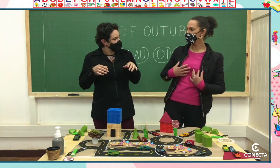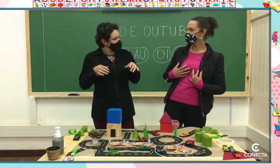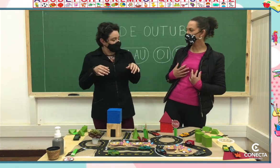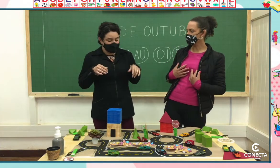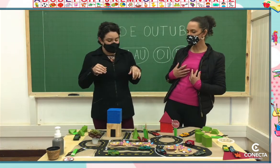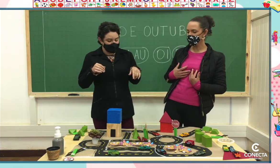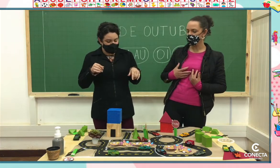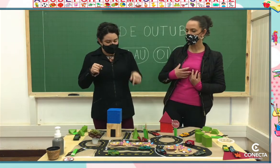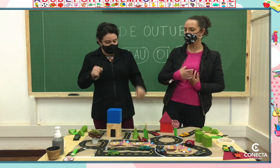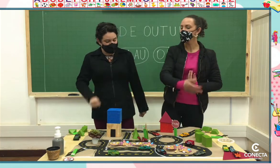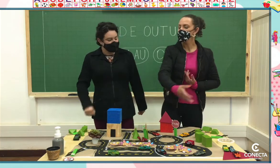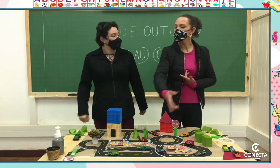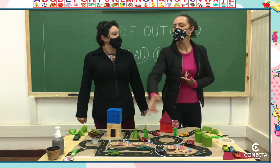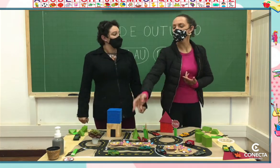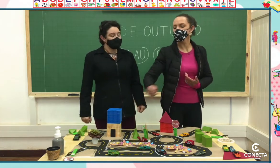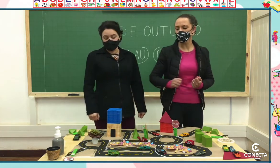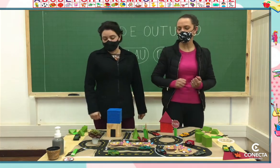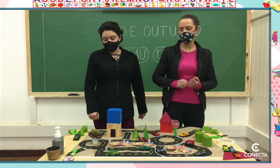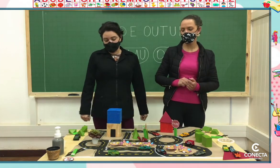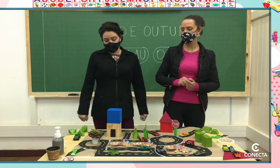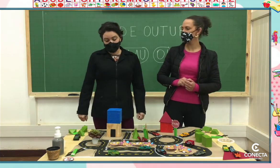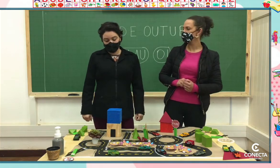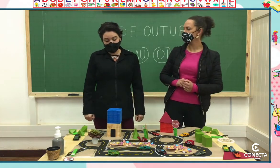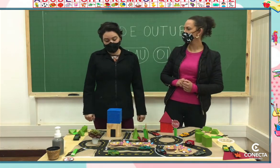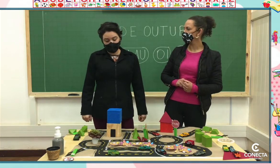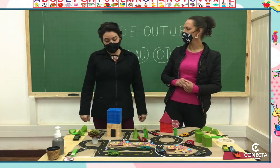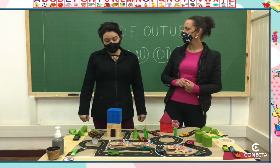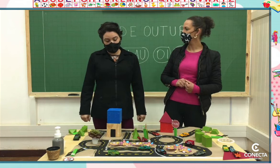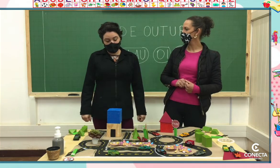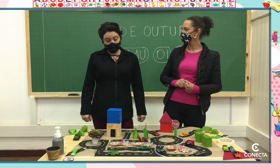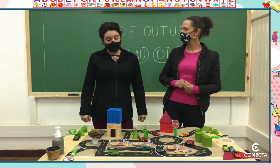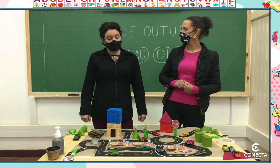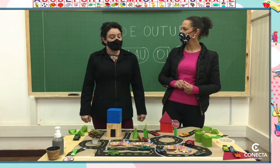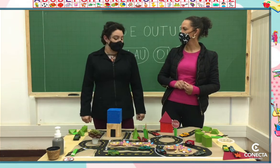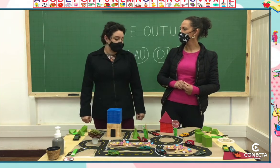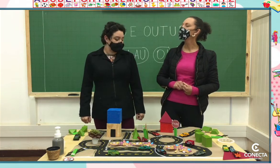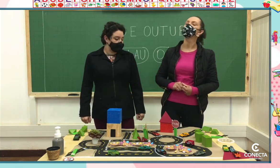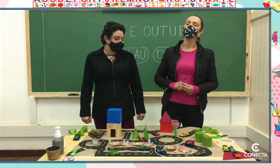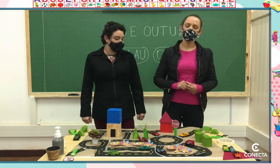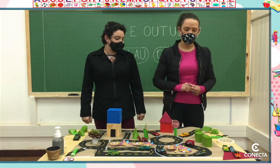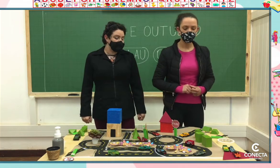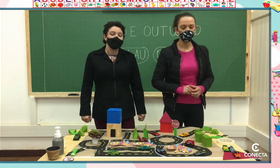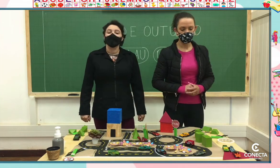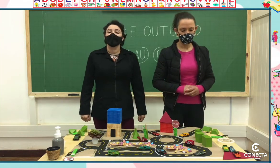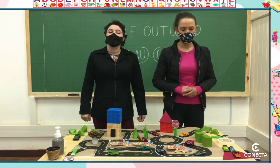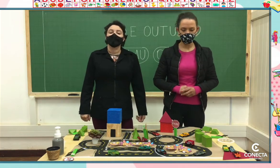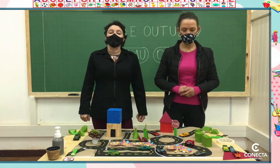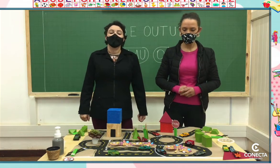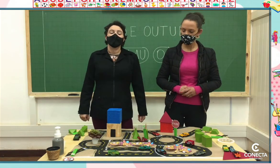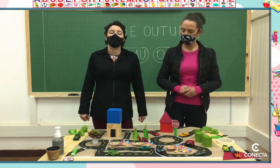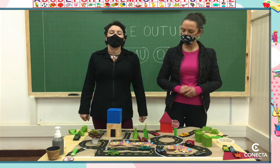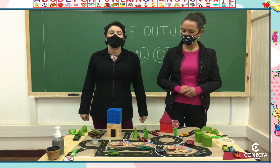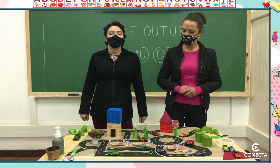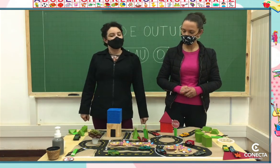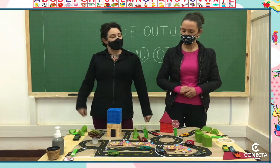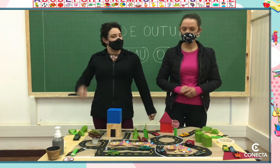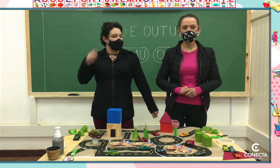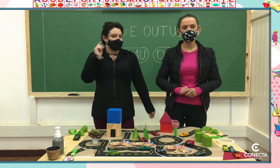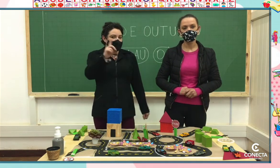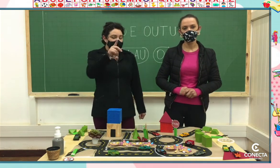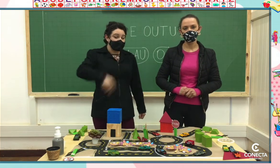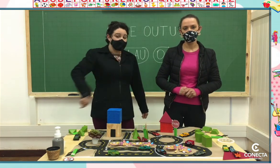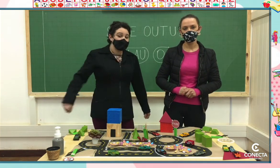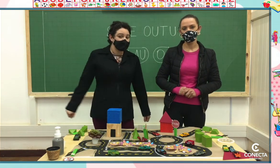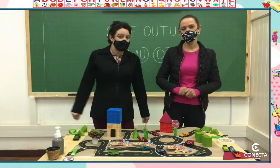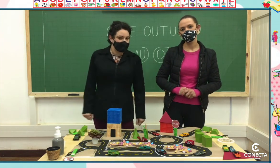minicidade. Ah, eu também gostei, professora Lilian. tudo com coisas que nós tínhamos aqui, né? Exatamente. Então, agora, crianças,